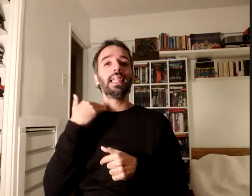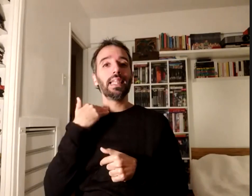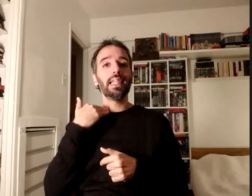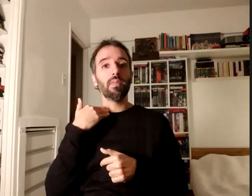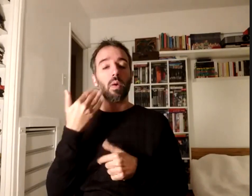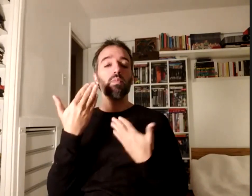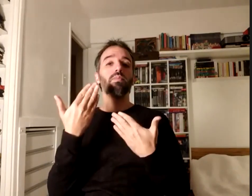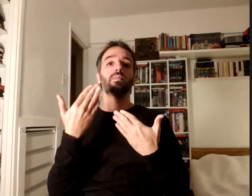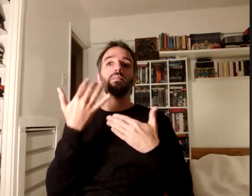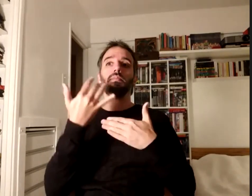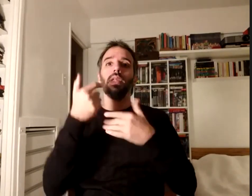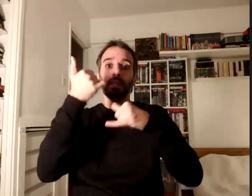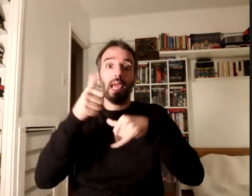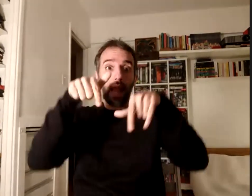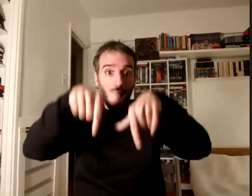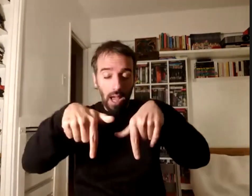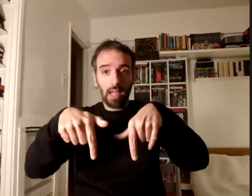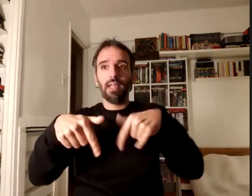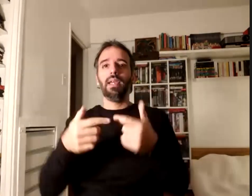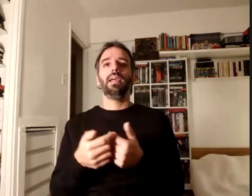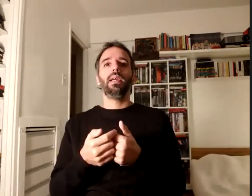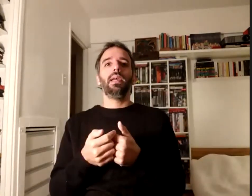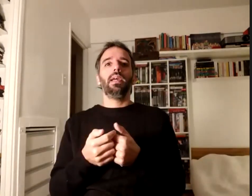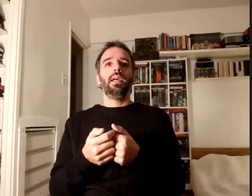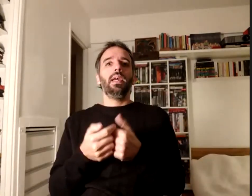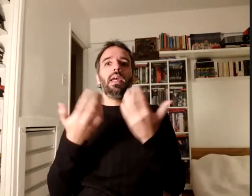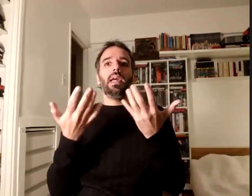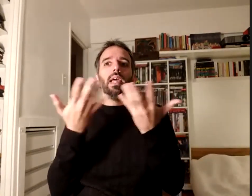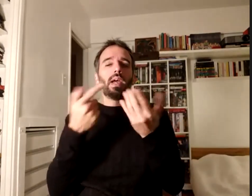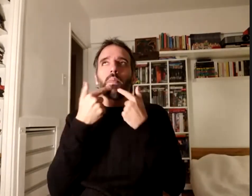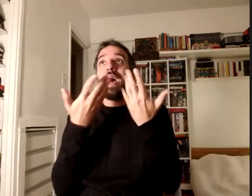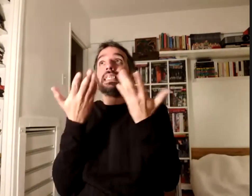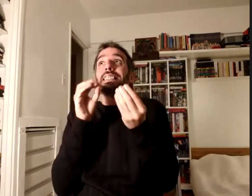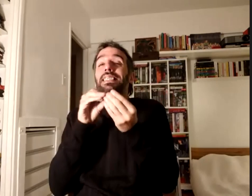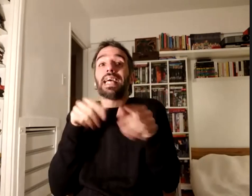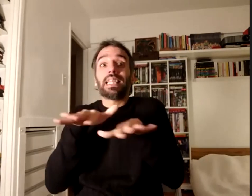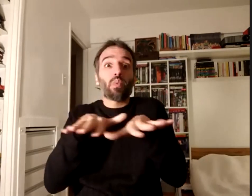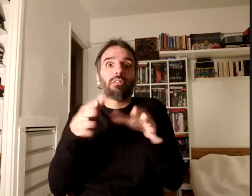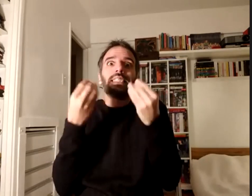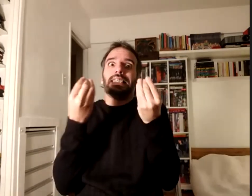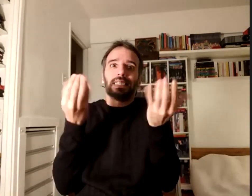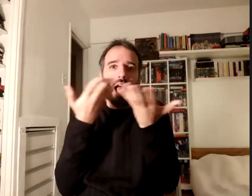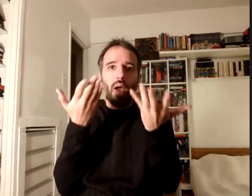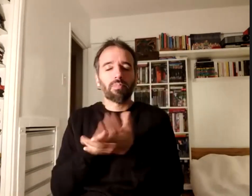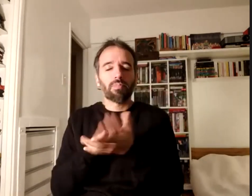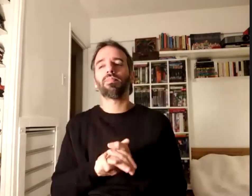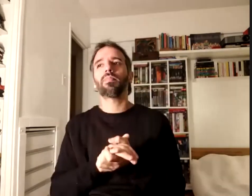así como que adverbio usamos para referirnos a esta situación porque somos parte de una facultad